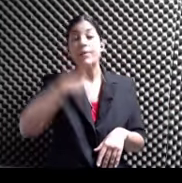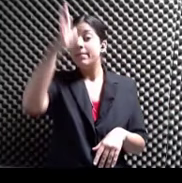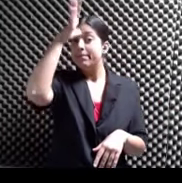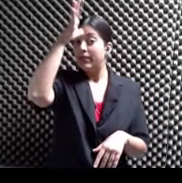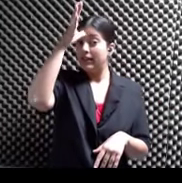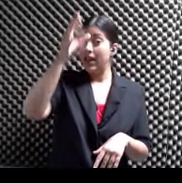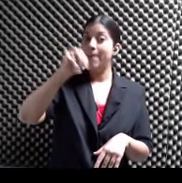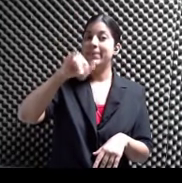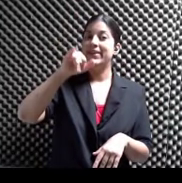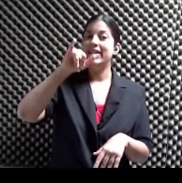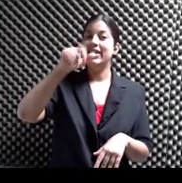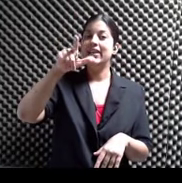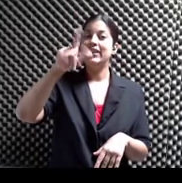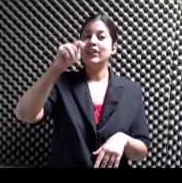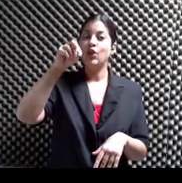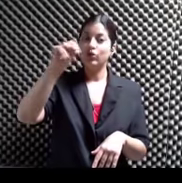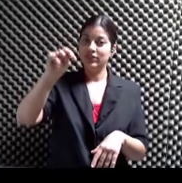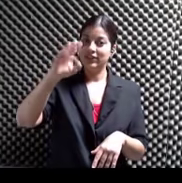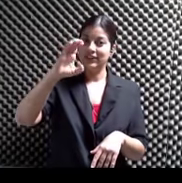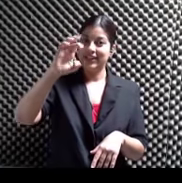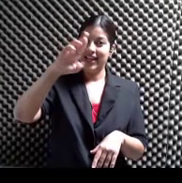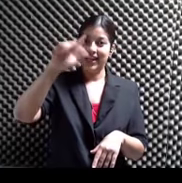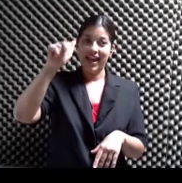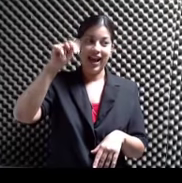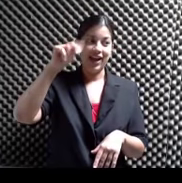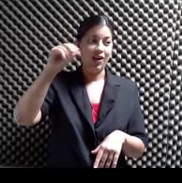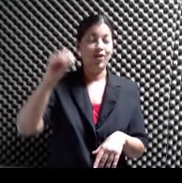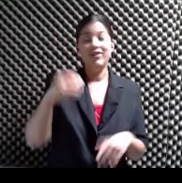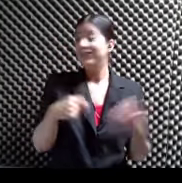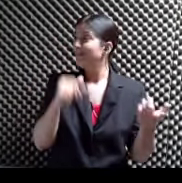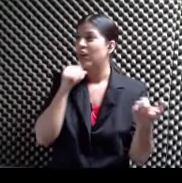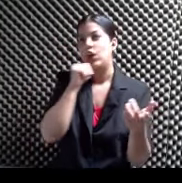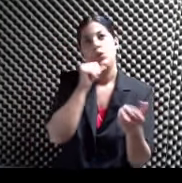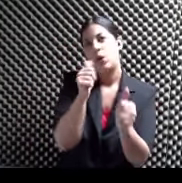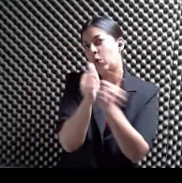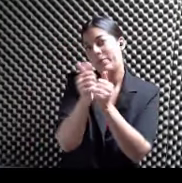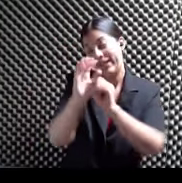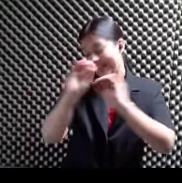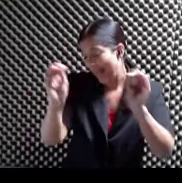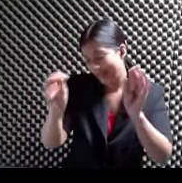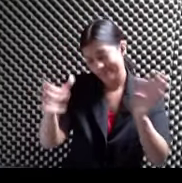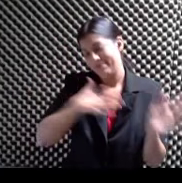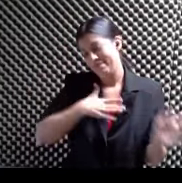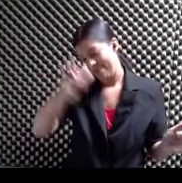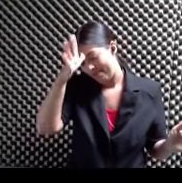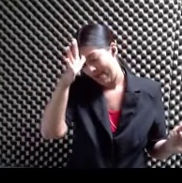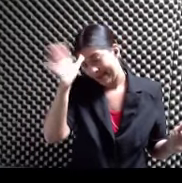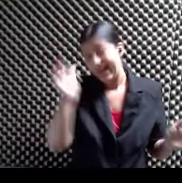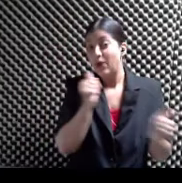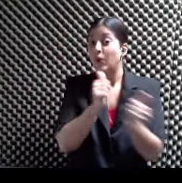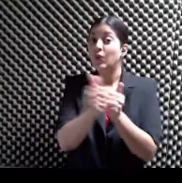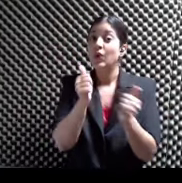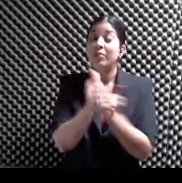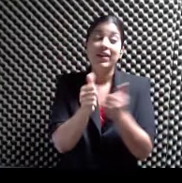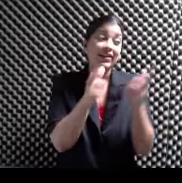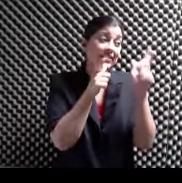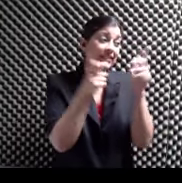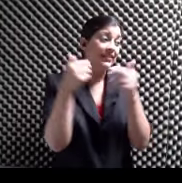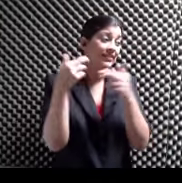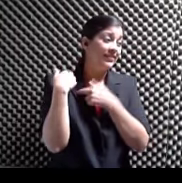¿Verdad? Saludos ayer Hola Milton Que no tiene la culpa de nada Que no tiene la culpa de nada Aunque tiene la culpa así de que el señor